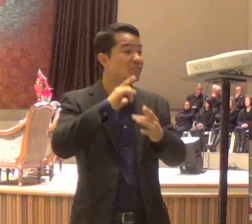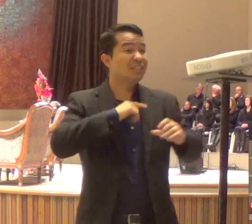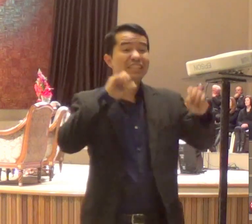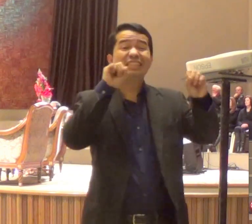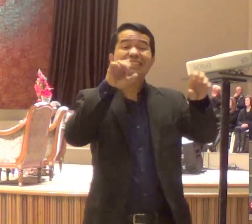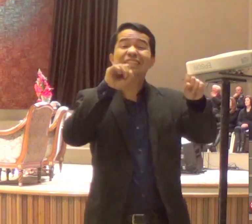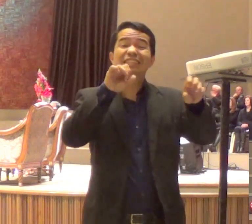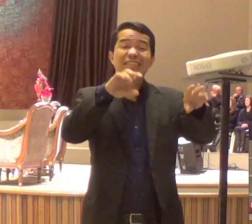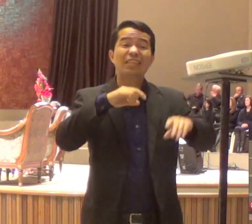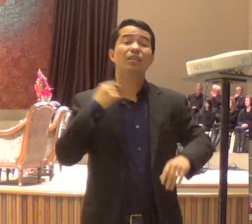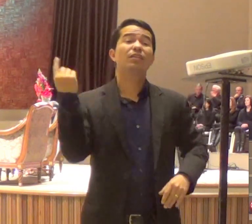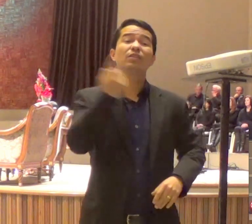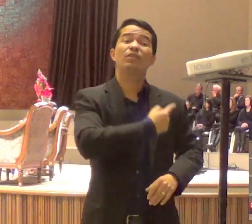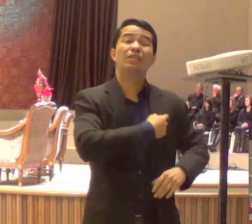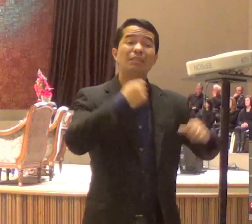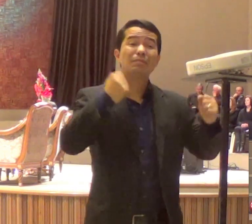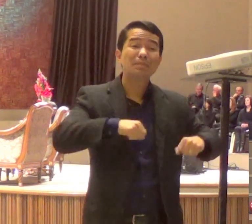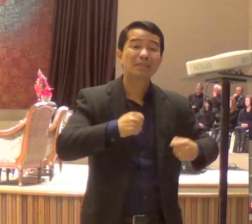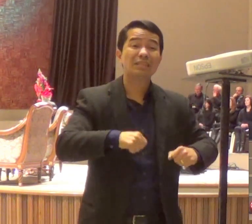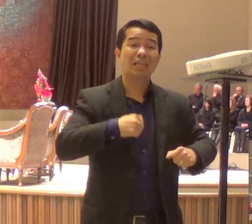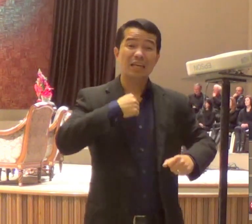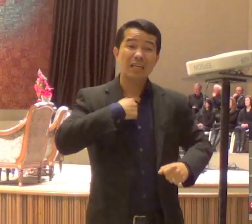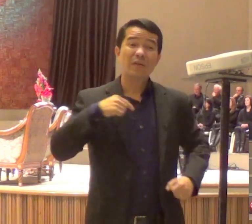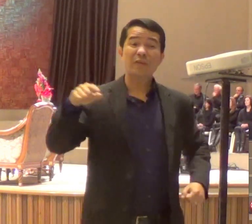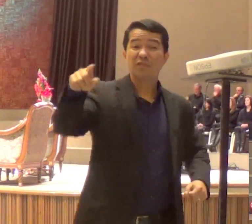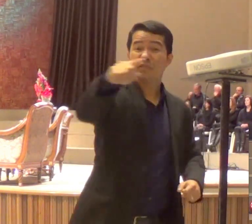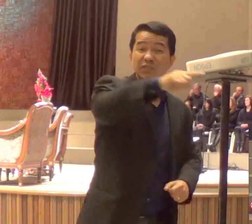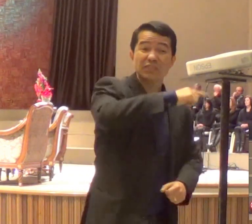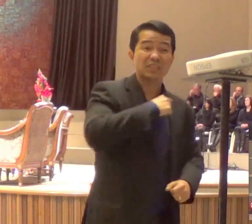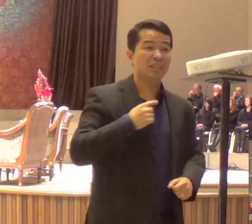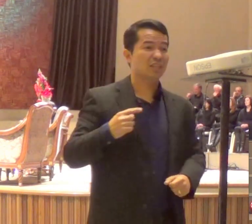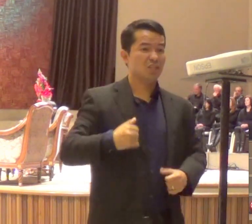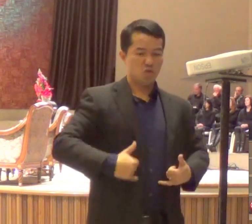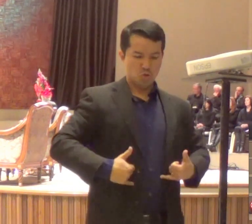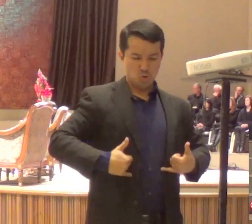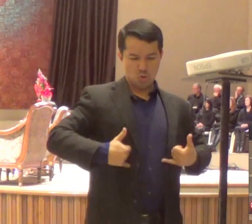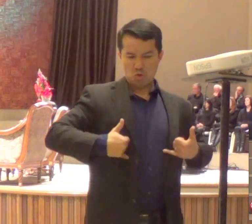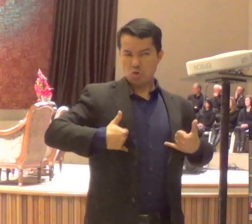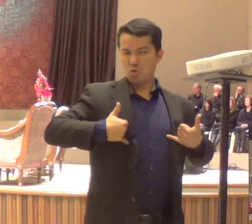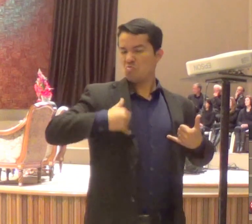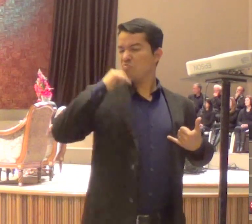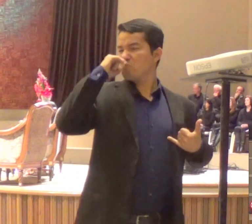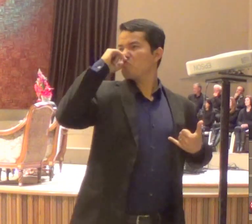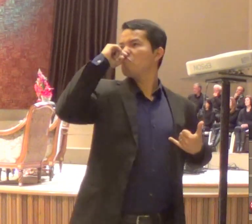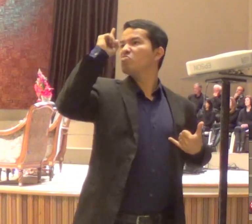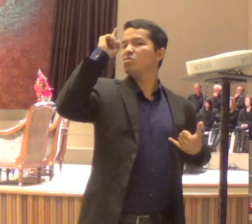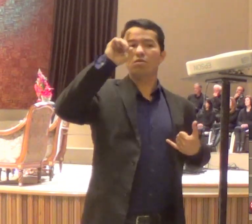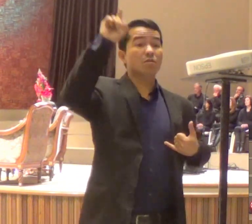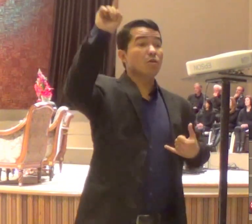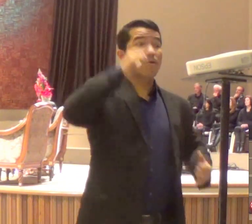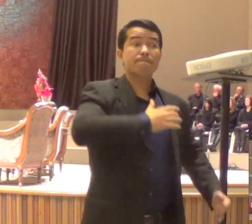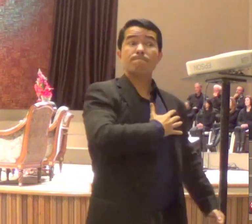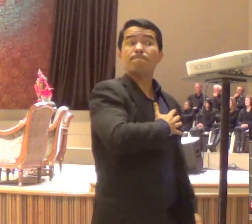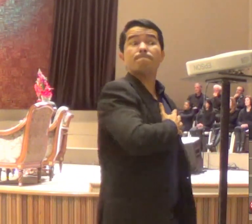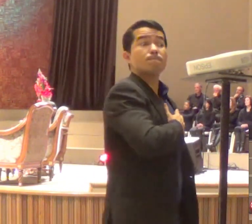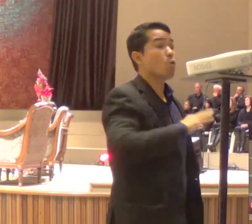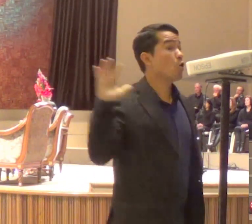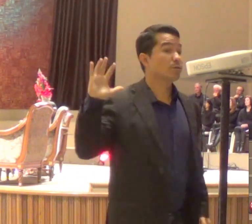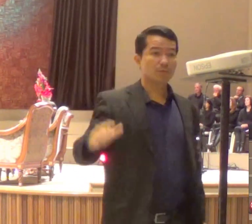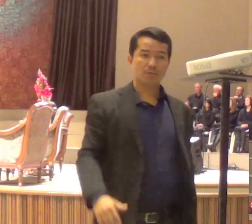de dono do mundo, de orgulhoso, Deus resiste, palavra de Deus,